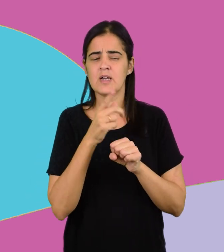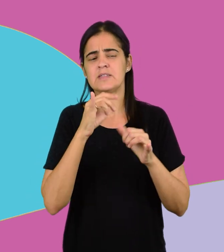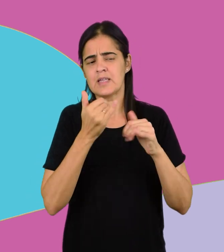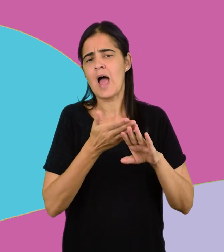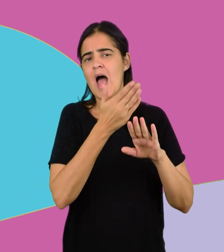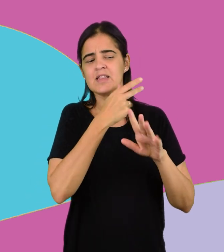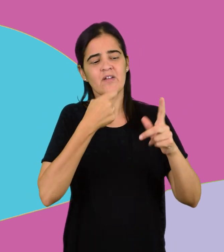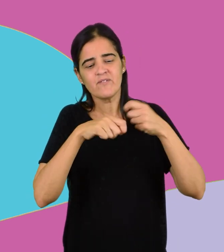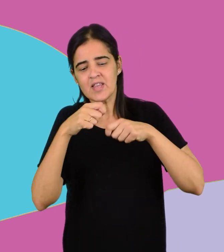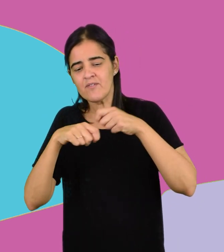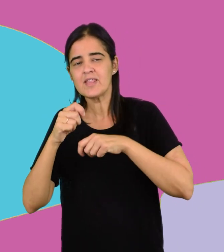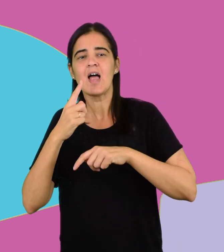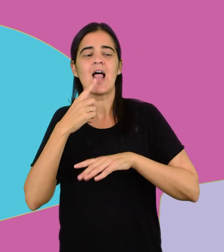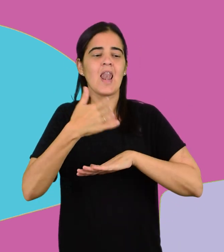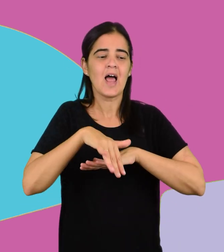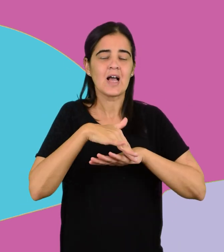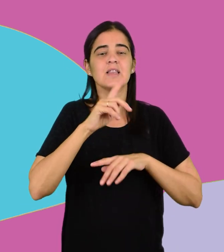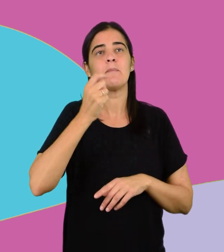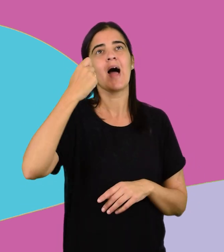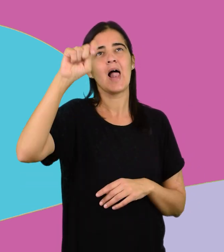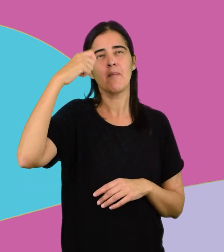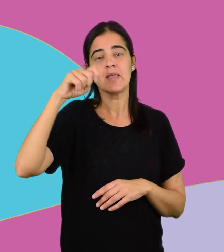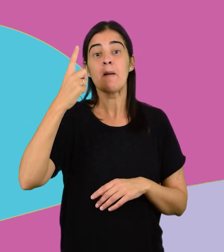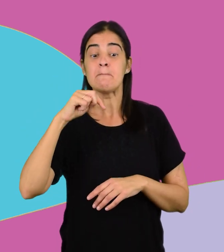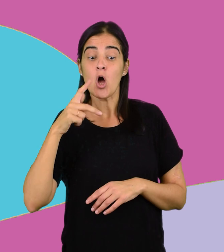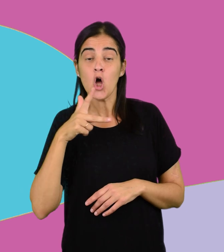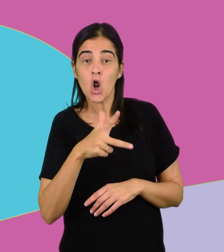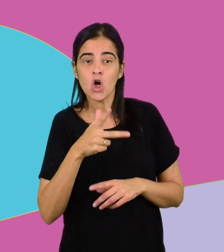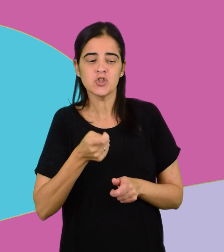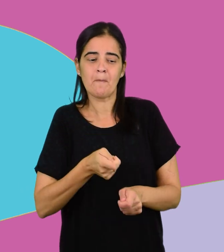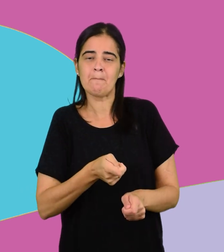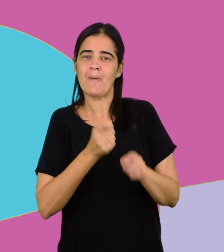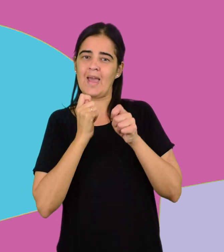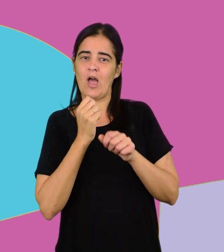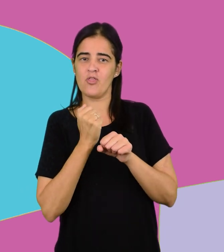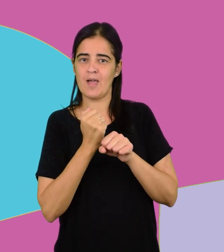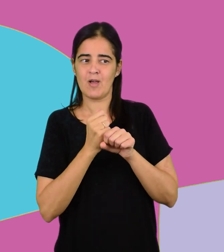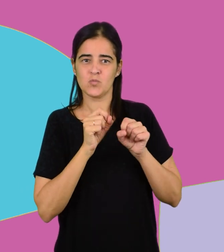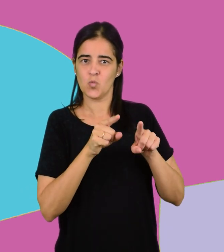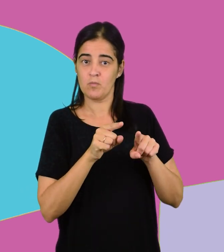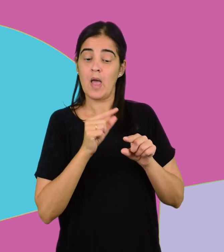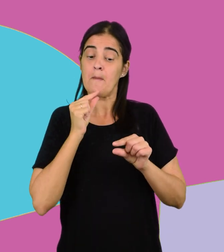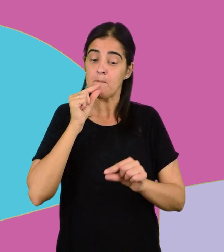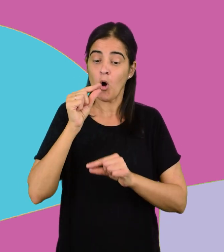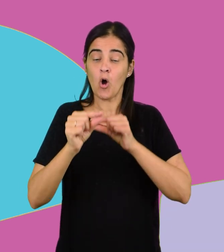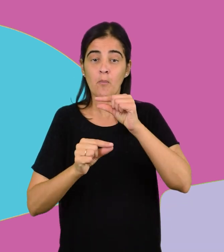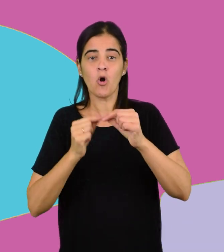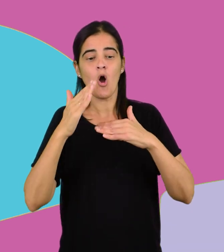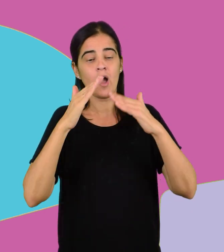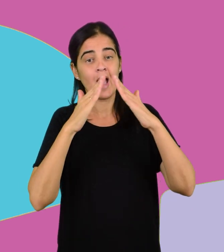albañil, pero en Rocha se hizo pescador. De a poco levantó su rancho contra la playa en el Puerto